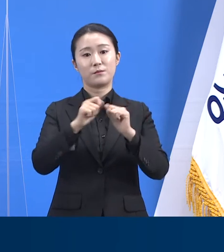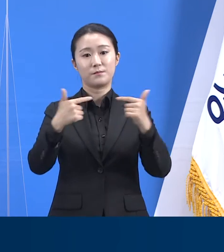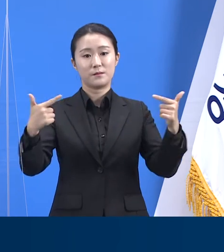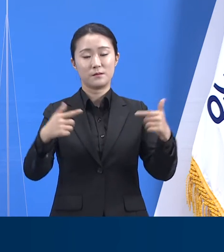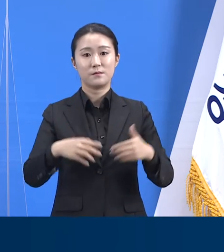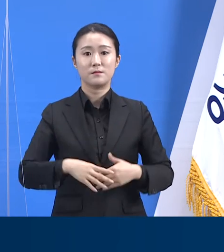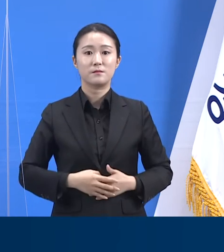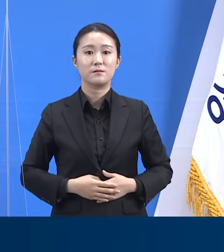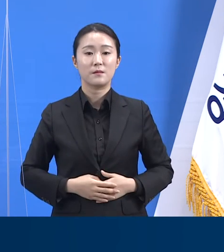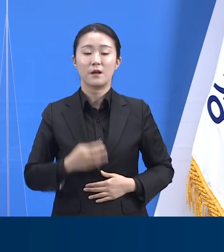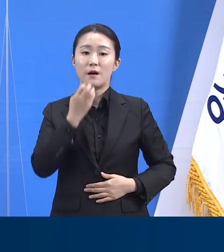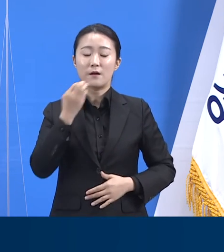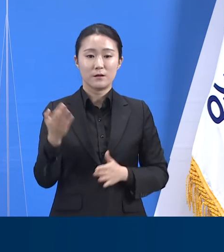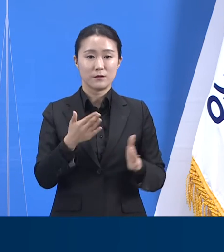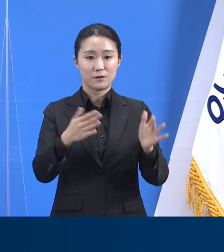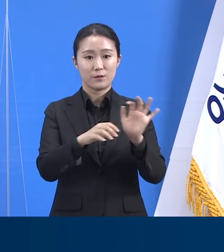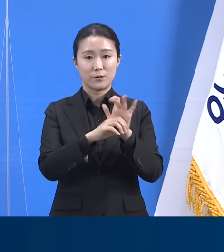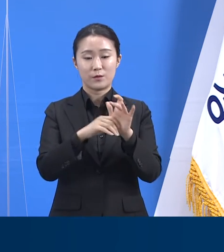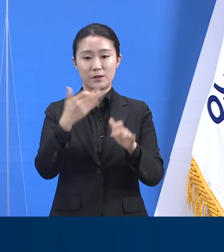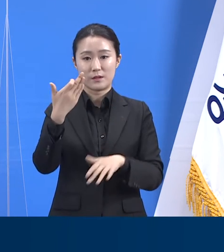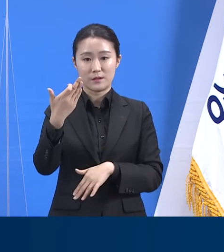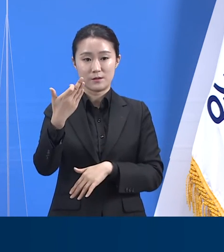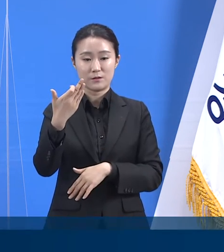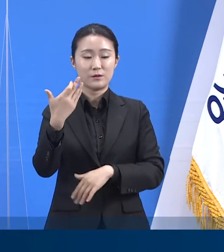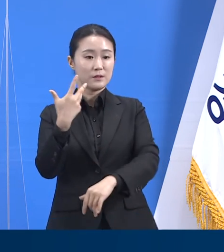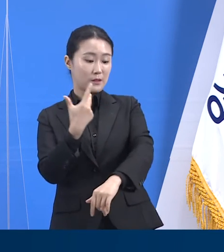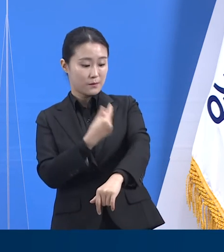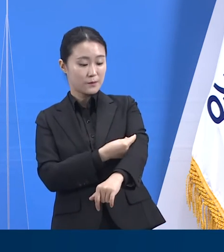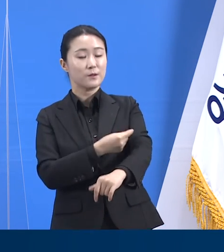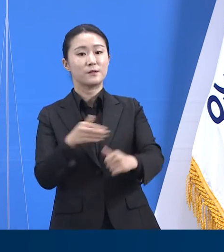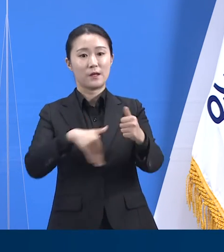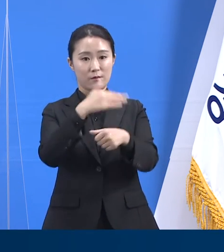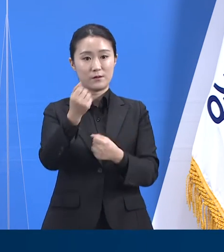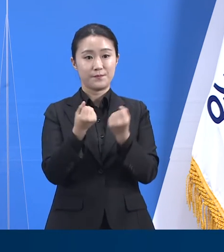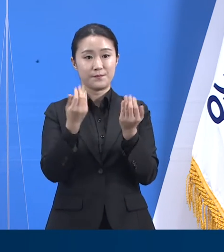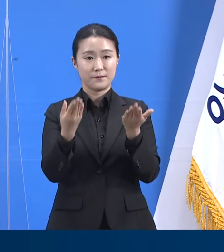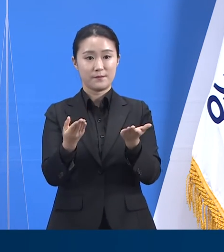다음은 경기도 코로나19 예방접종 현황입니다.